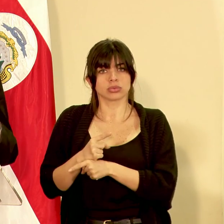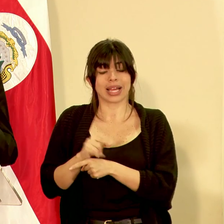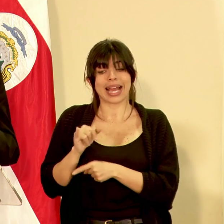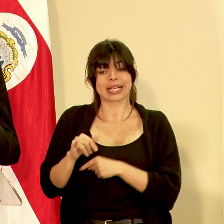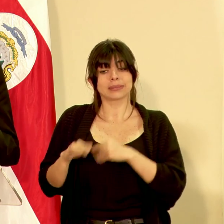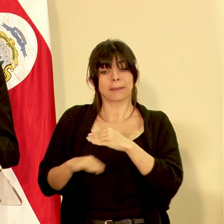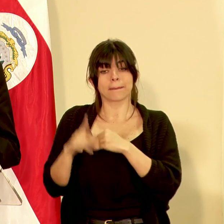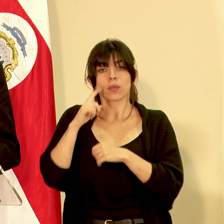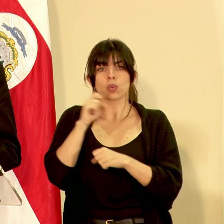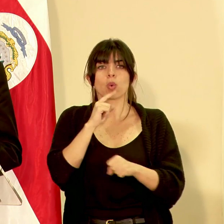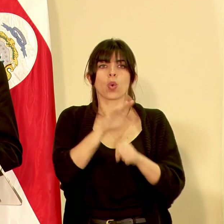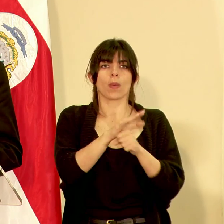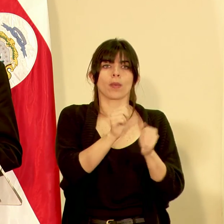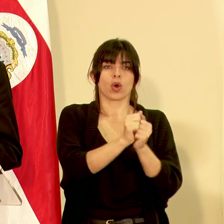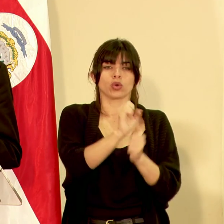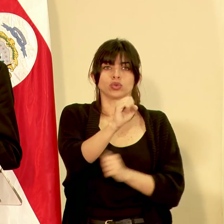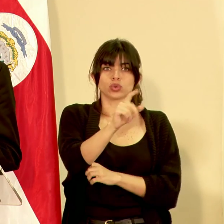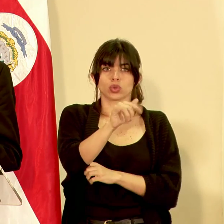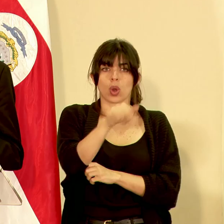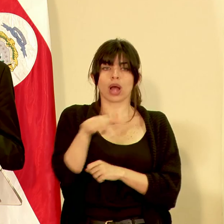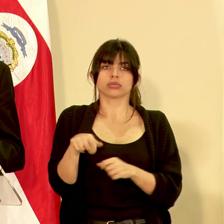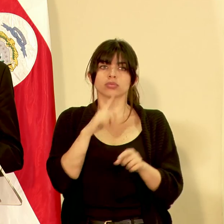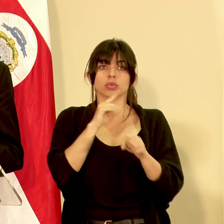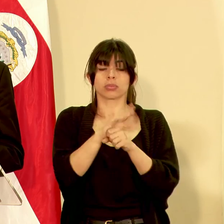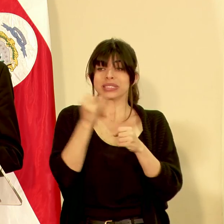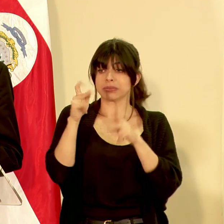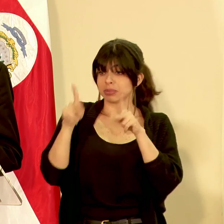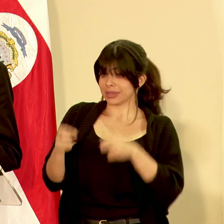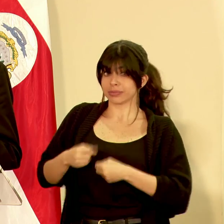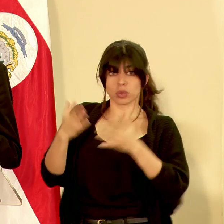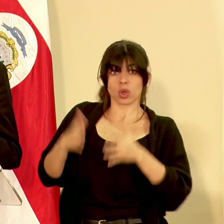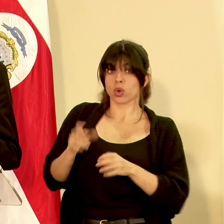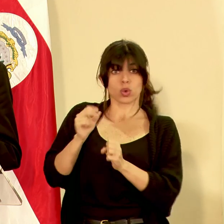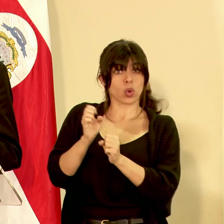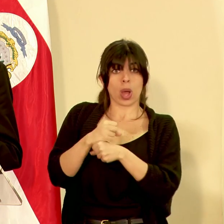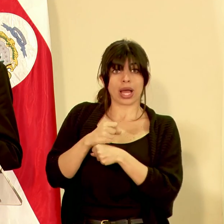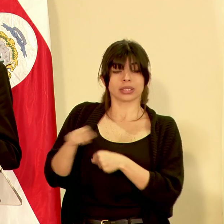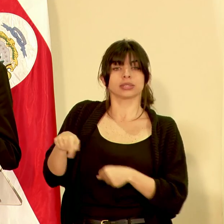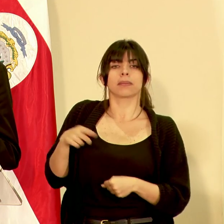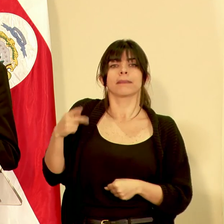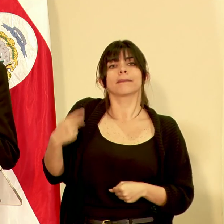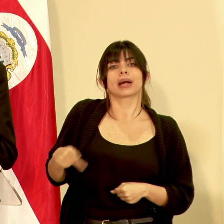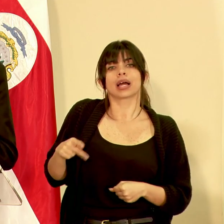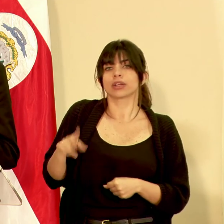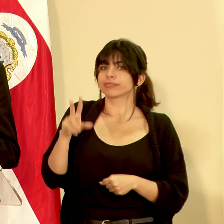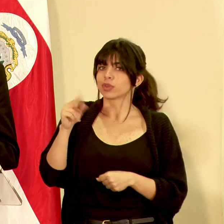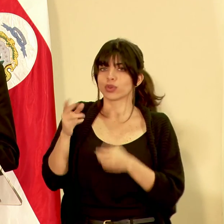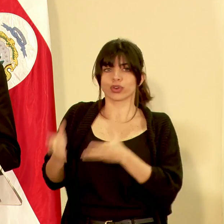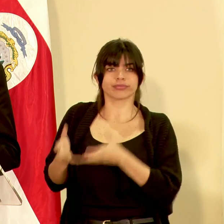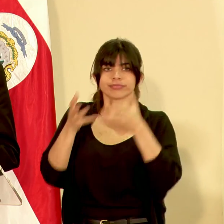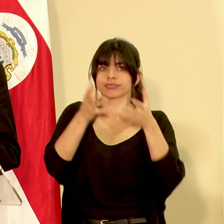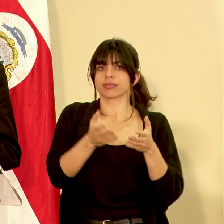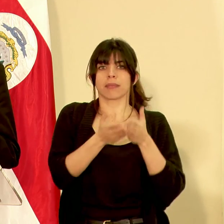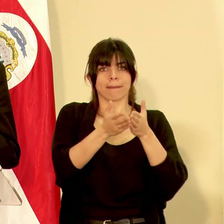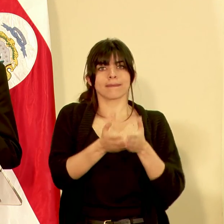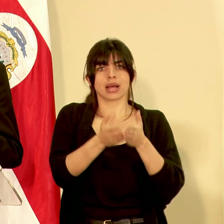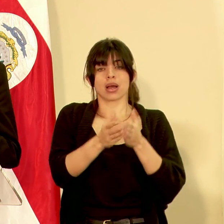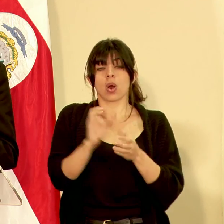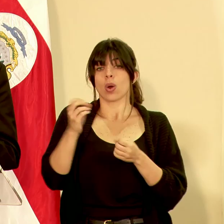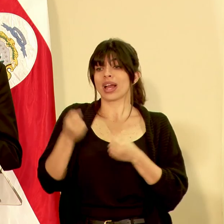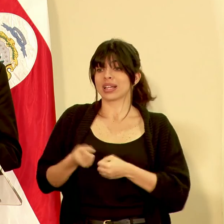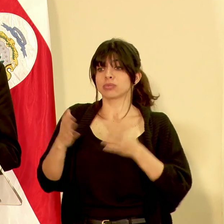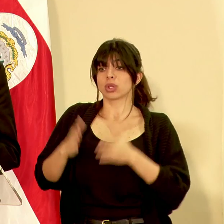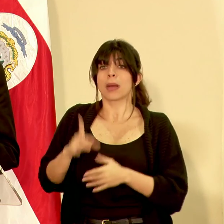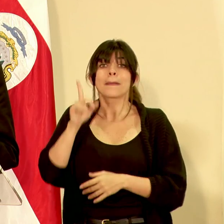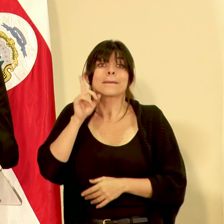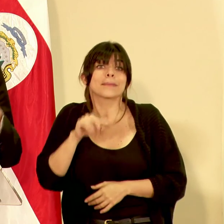básico para poder cumplir consolas exportador que no haga esto se arriesga a que no se le monte el contenedor en el barco o exportador que